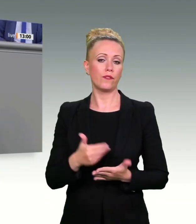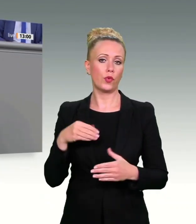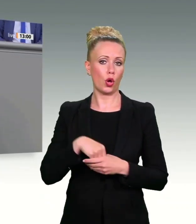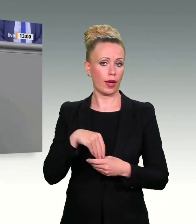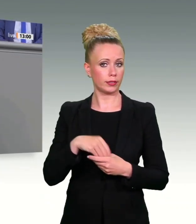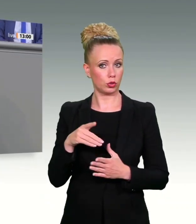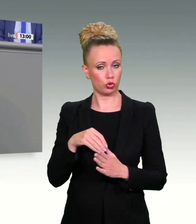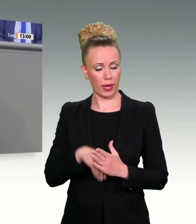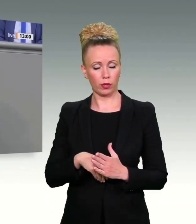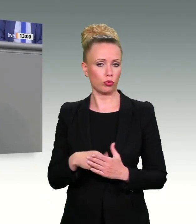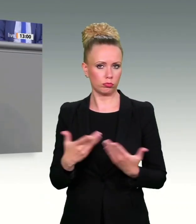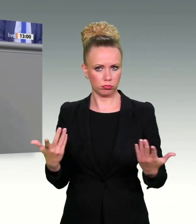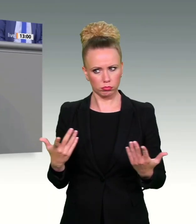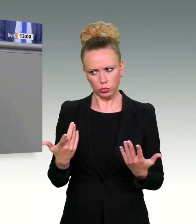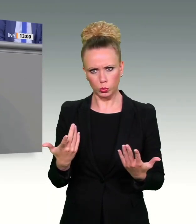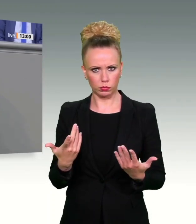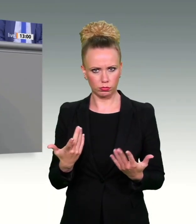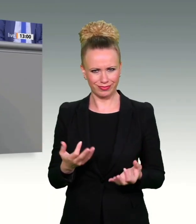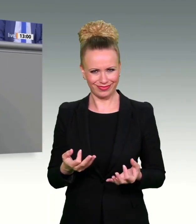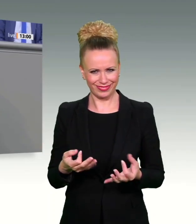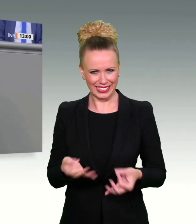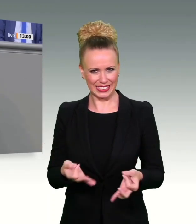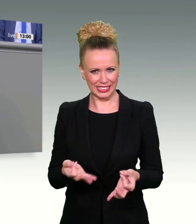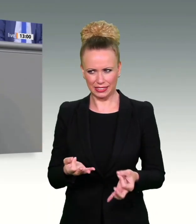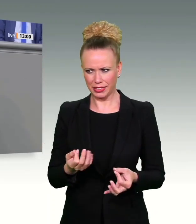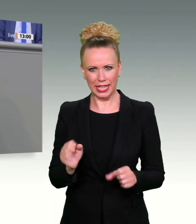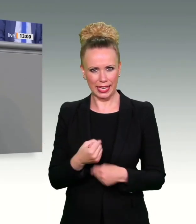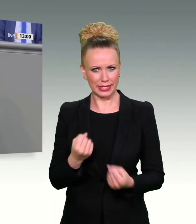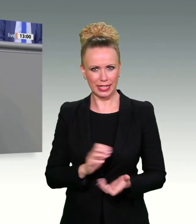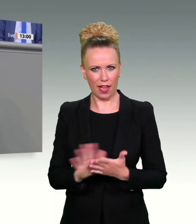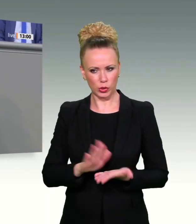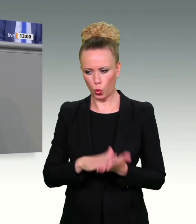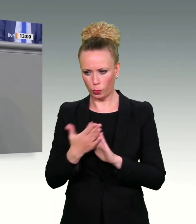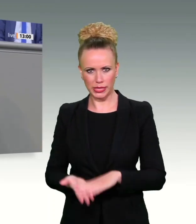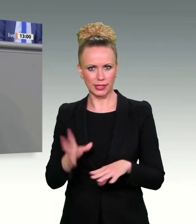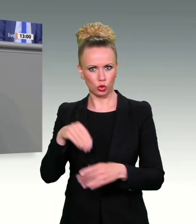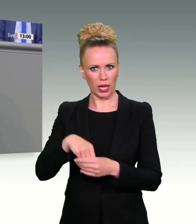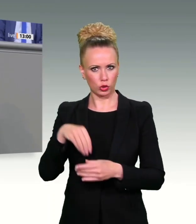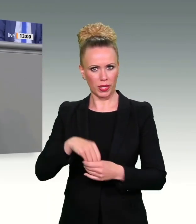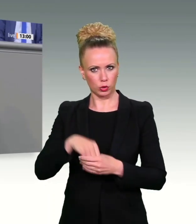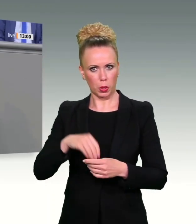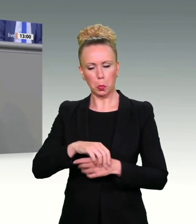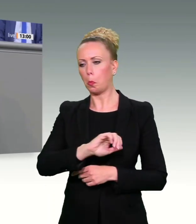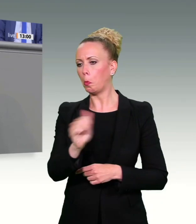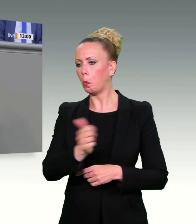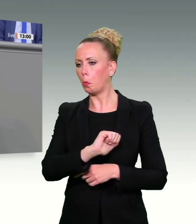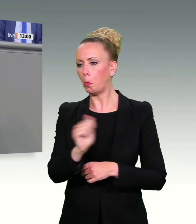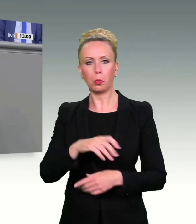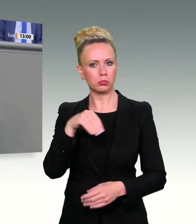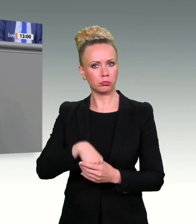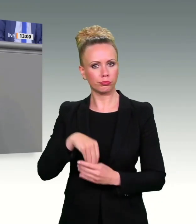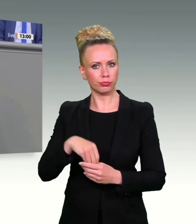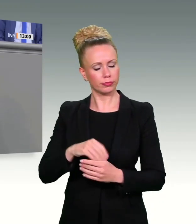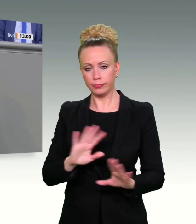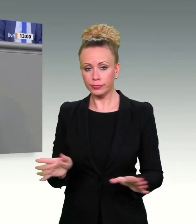nicht eingesetzt werden kann. Und wir wissen, dank der Zahlen, die hier gerade von der Kollegin Eichweede vorgetragen worden sind, dass die Aufklärungsquote, gerade